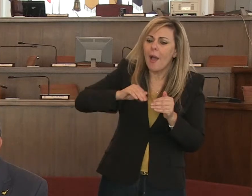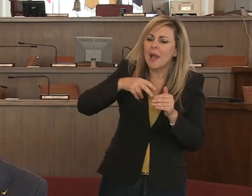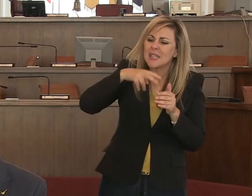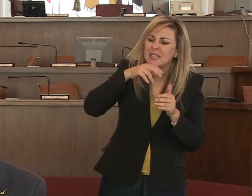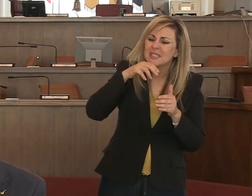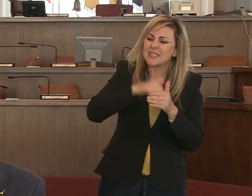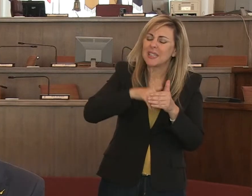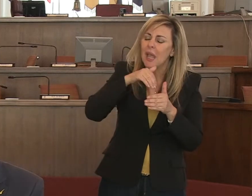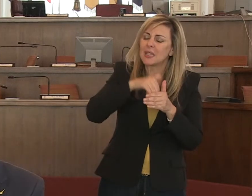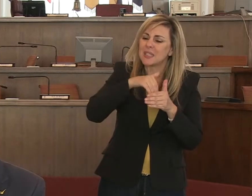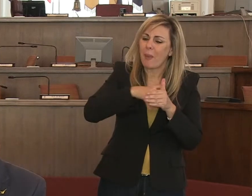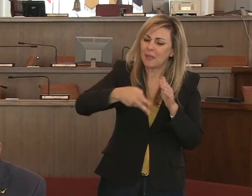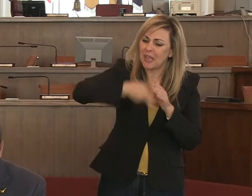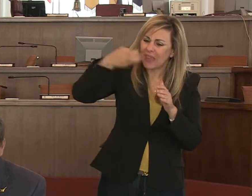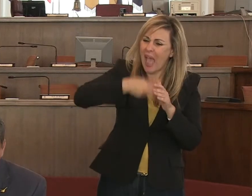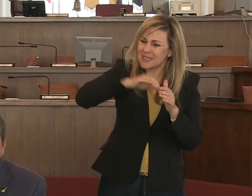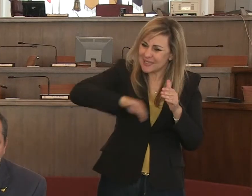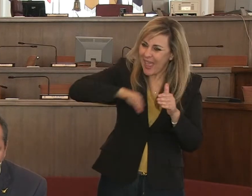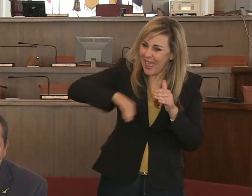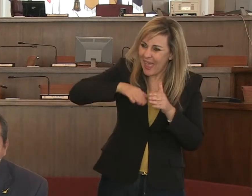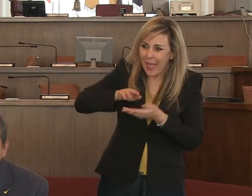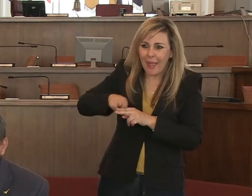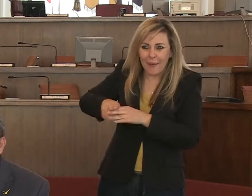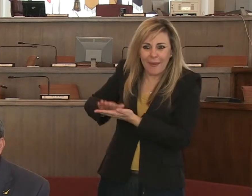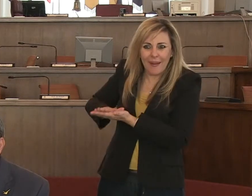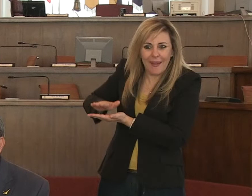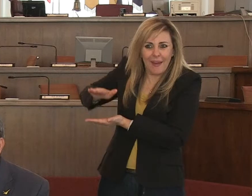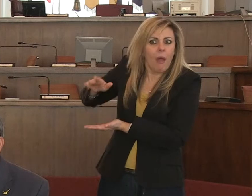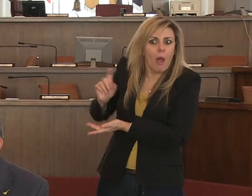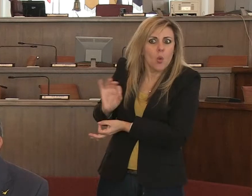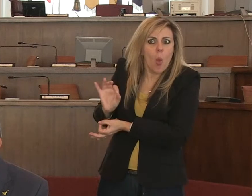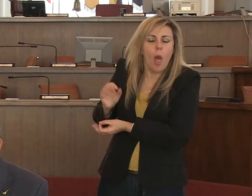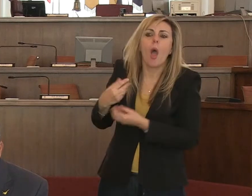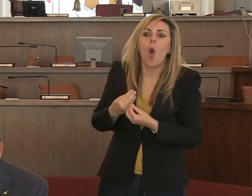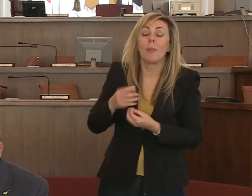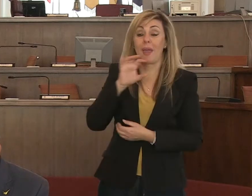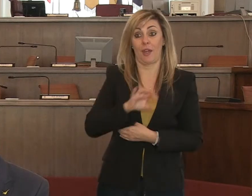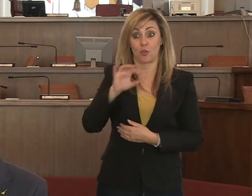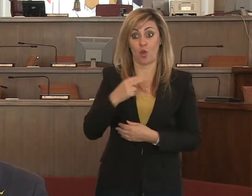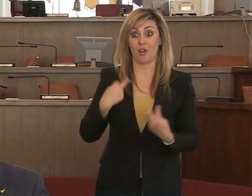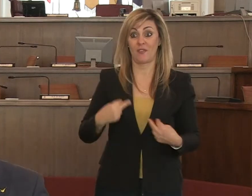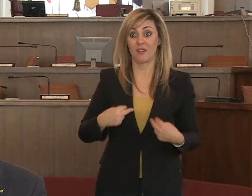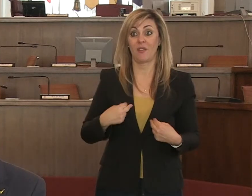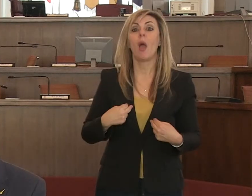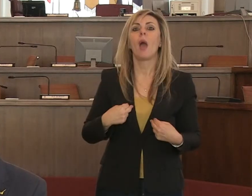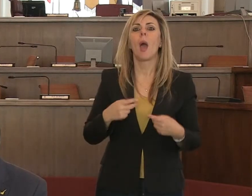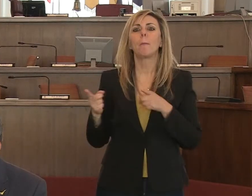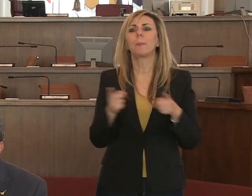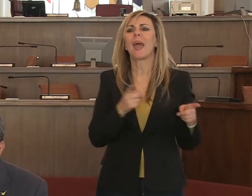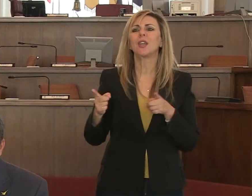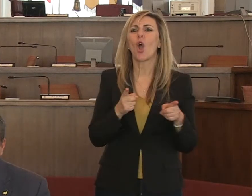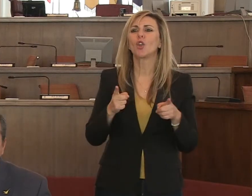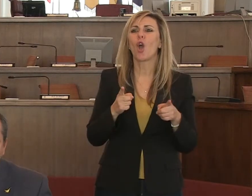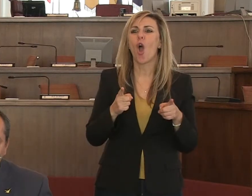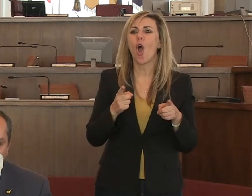prorogare come da decreto essendo noi una regione che vive molto di lavoro stagionale tutte